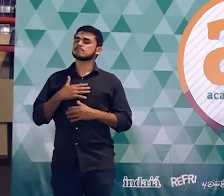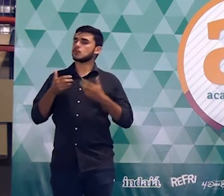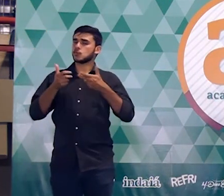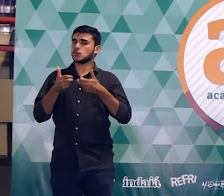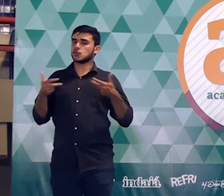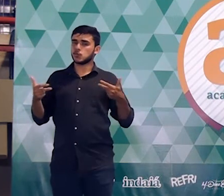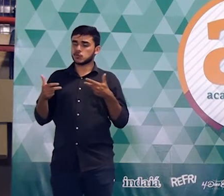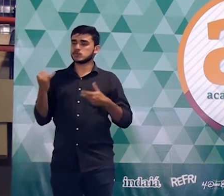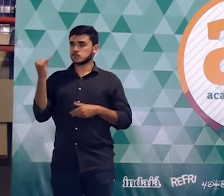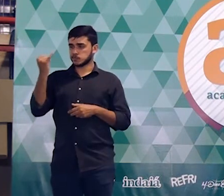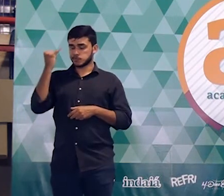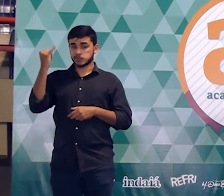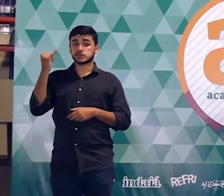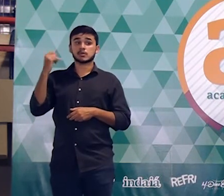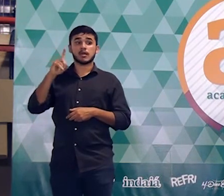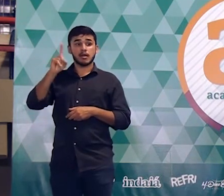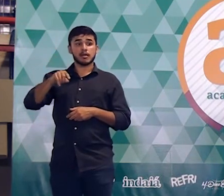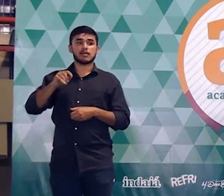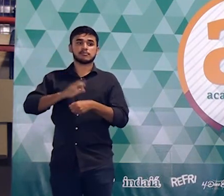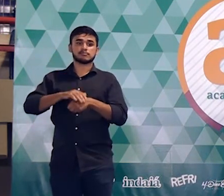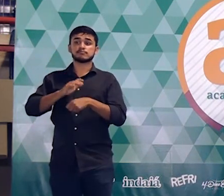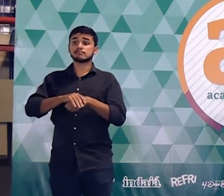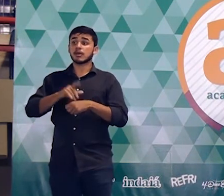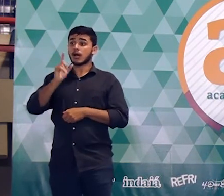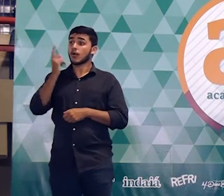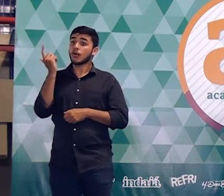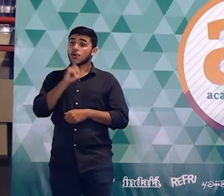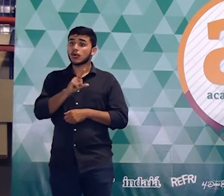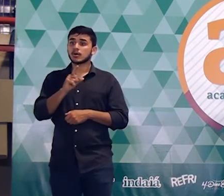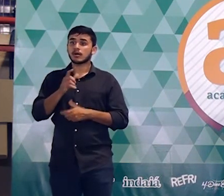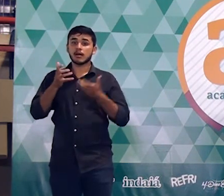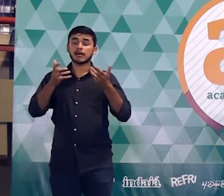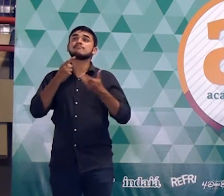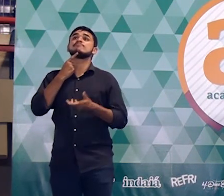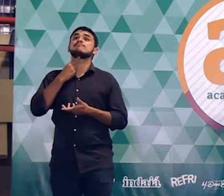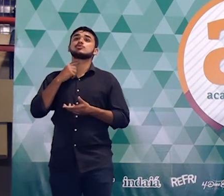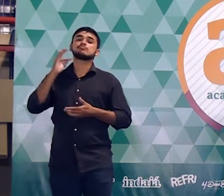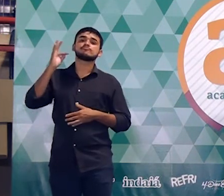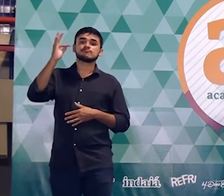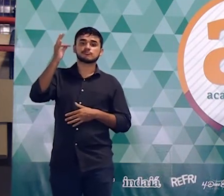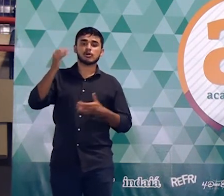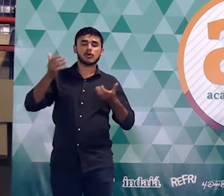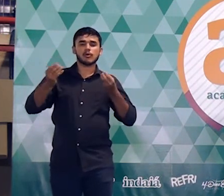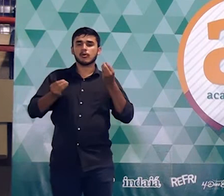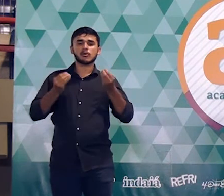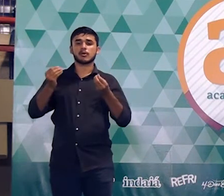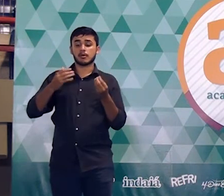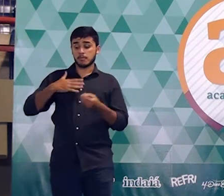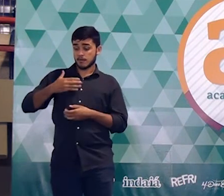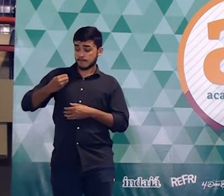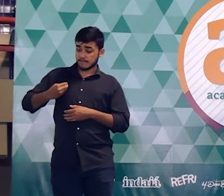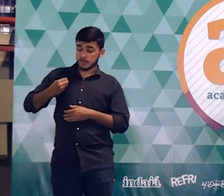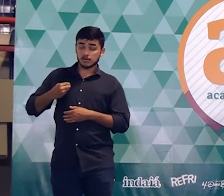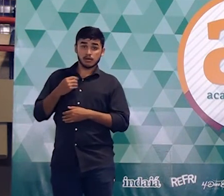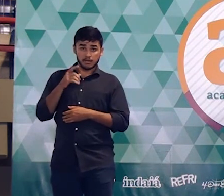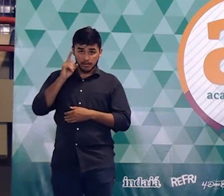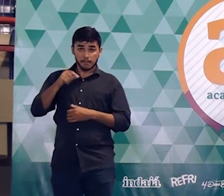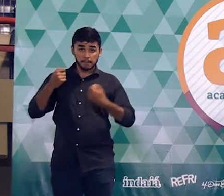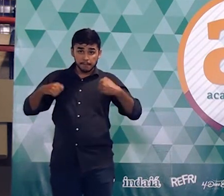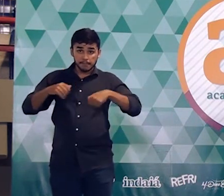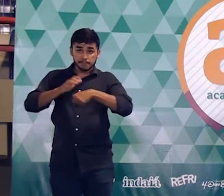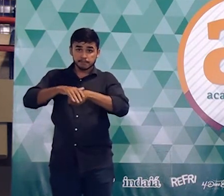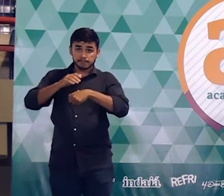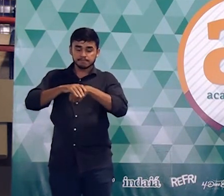fundamental para que a gente consiga realizar aquilo que a gente deseja aquilo que a gente quer de melhor na nossa vida é ter